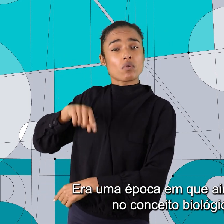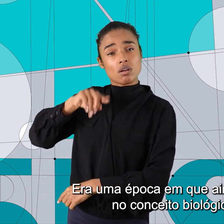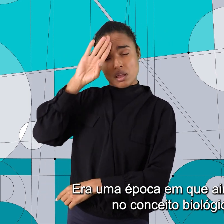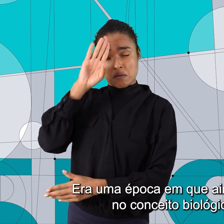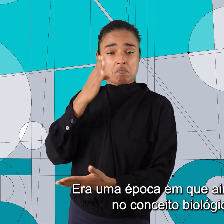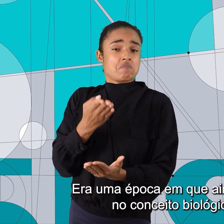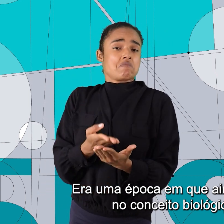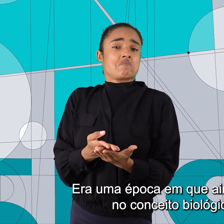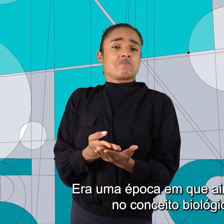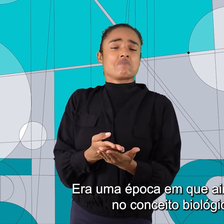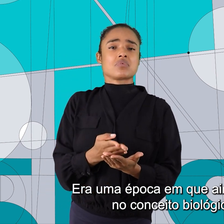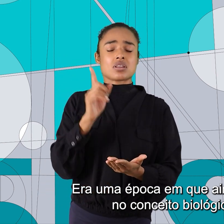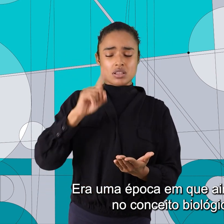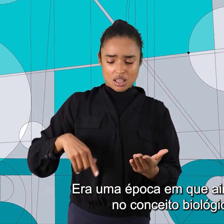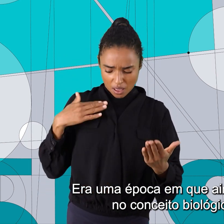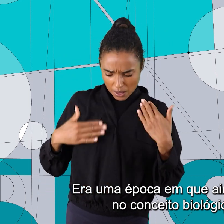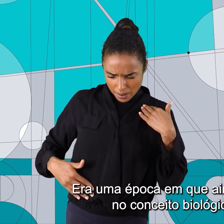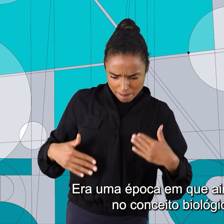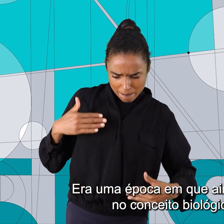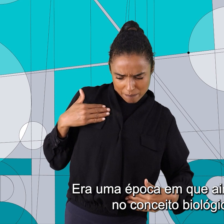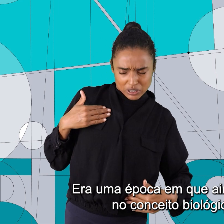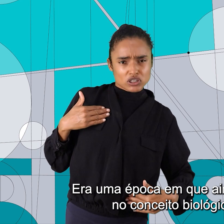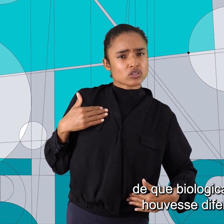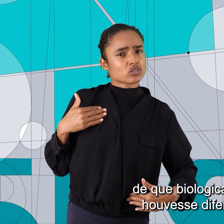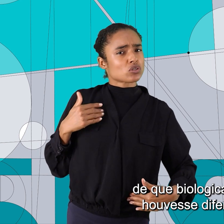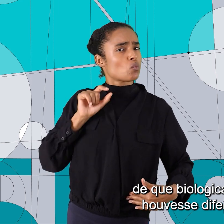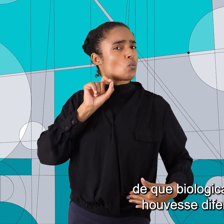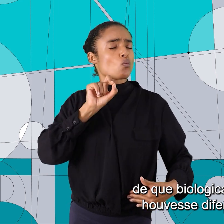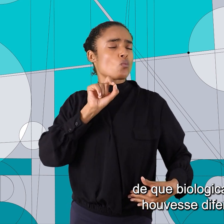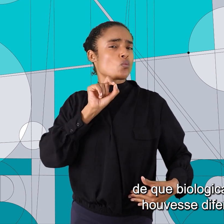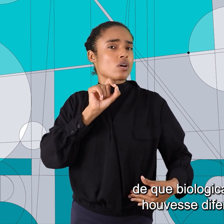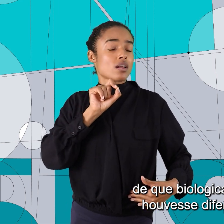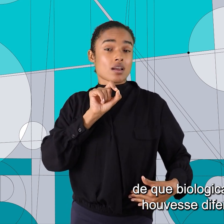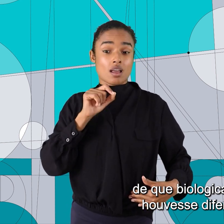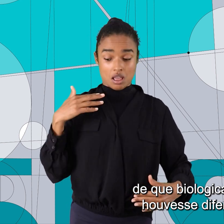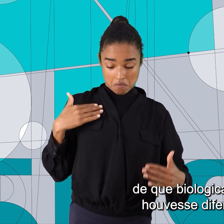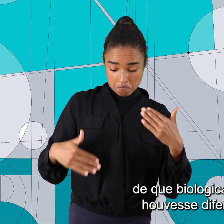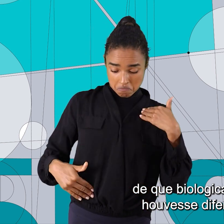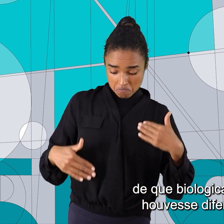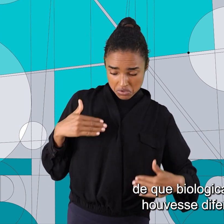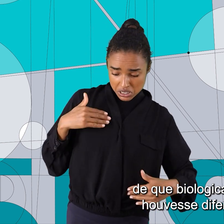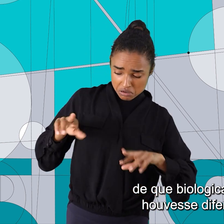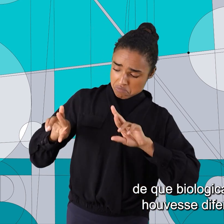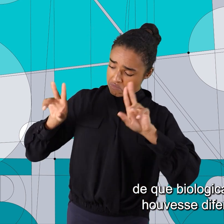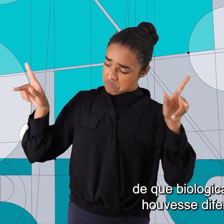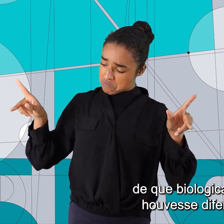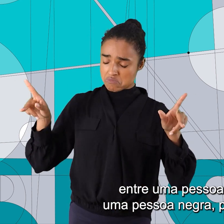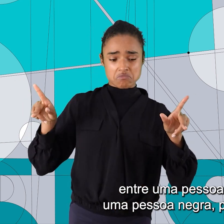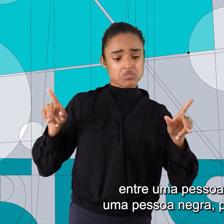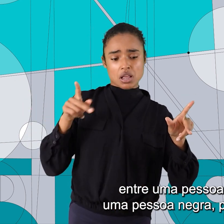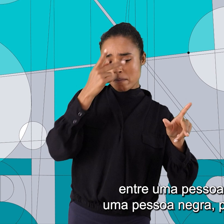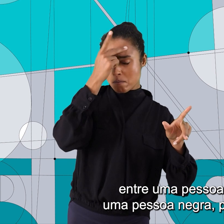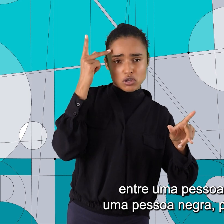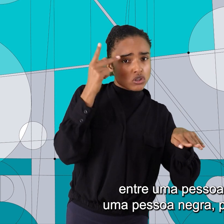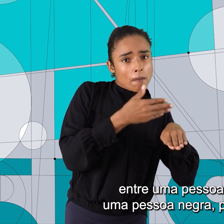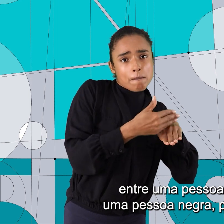acreditava no conceito biológico de raça, de que biologicamente houvesse diferença entre uma